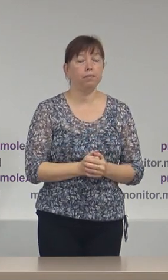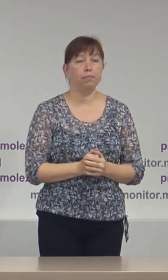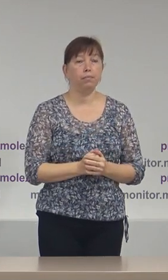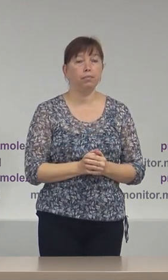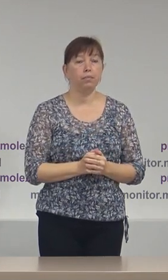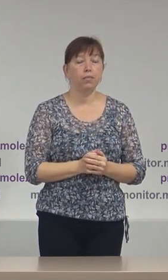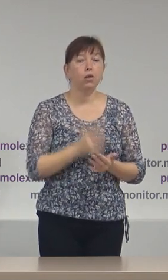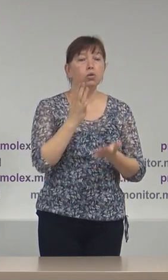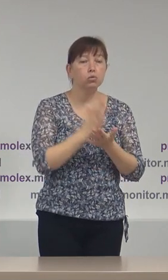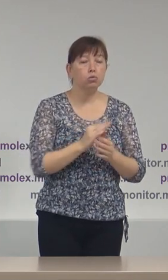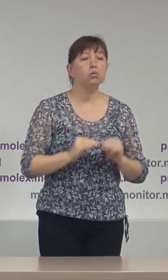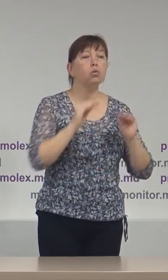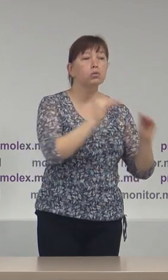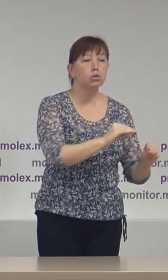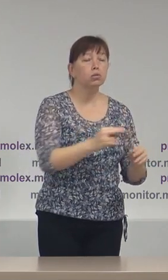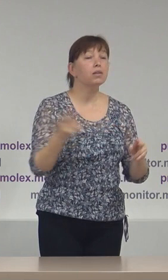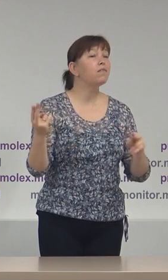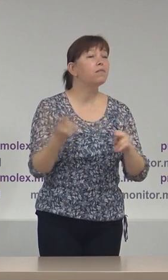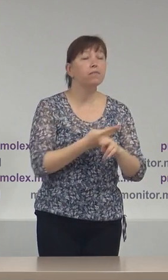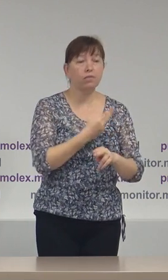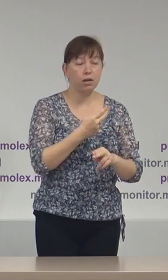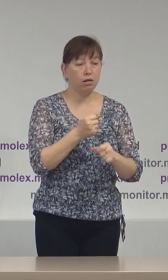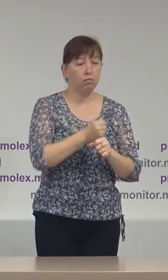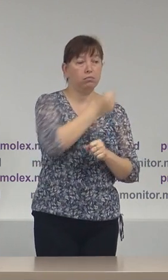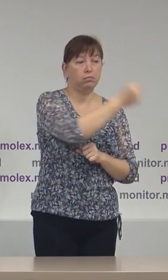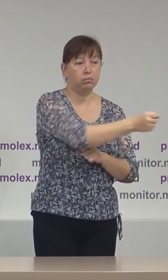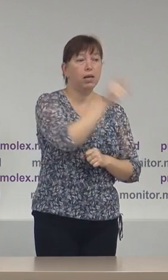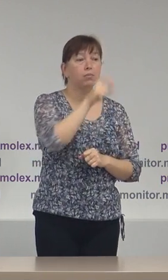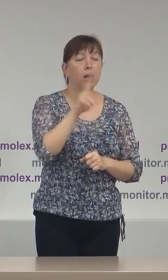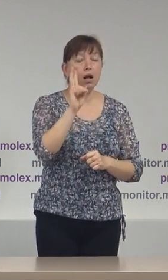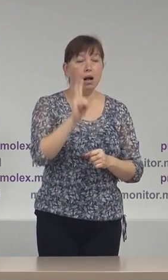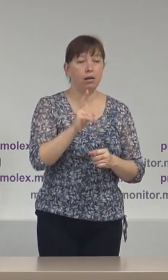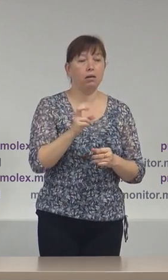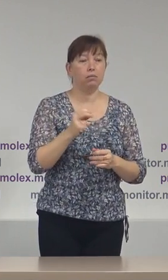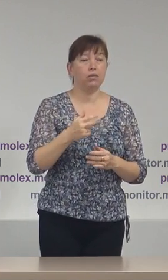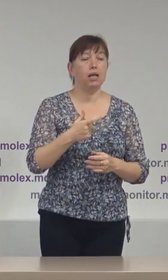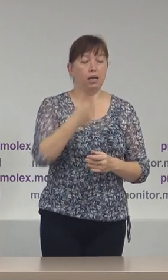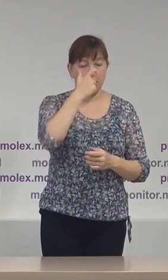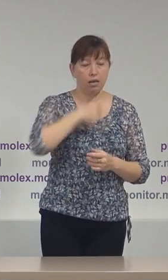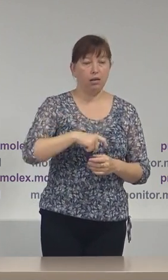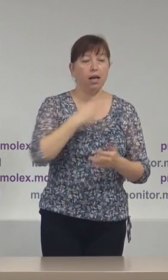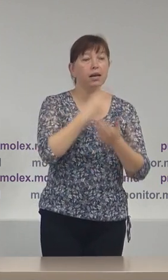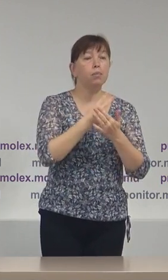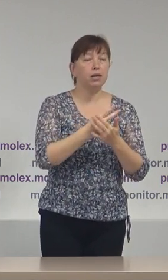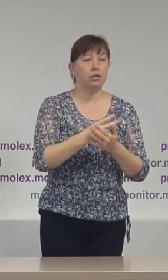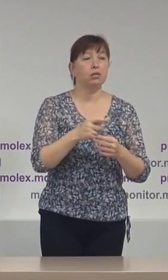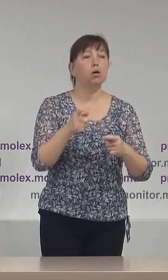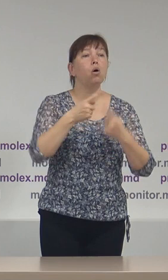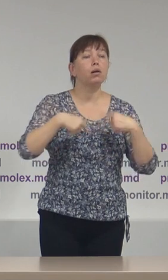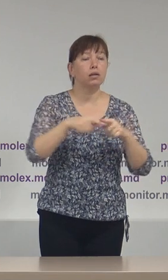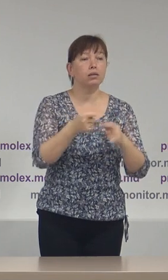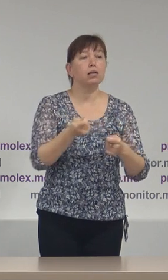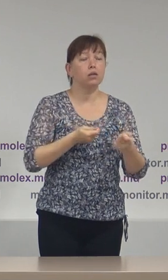Deci sunt constituite fără a fi disemnate persoane care să reprezinte administrația publică locale. Și cu regret